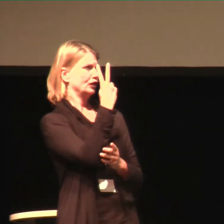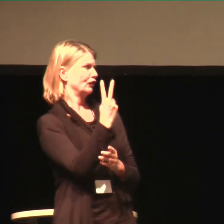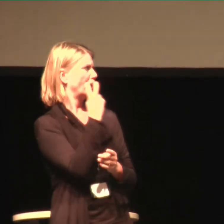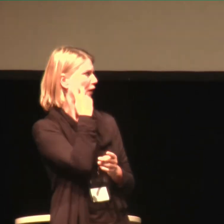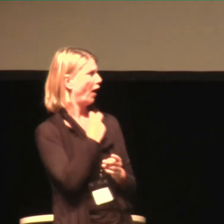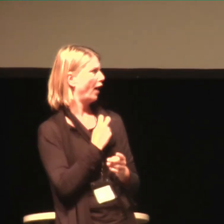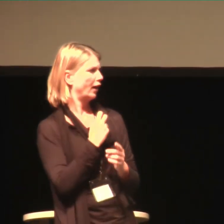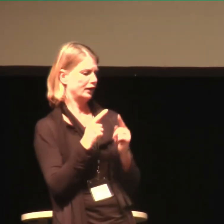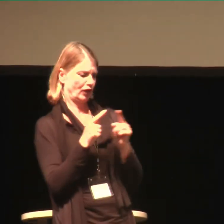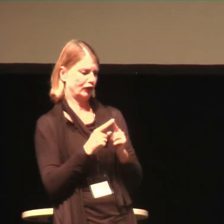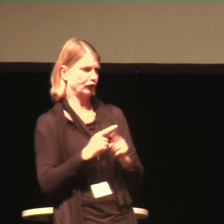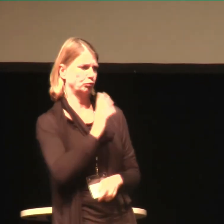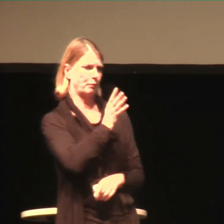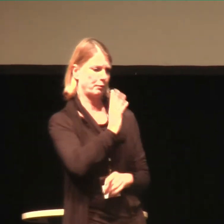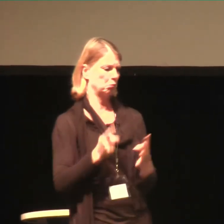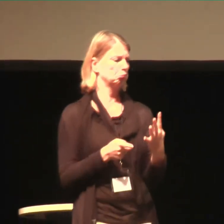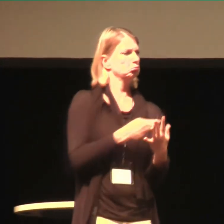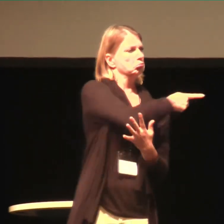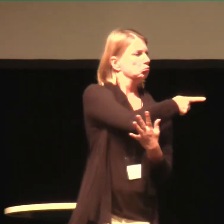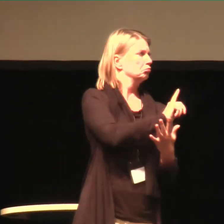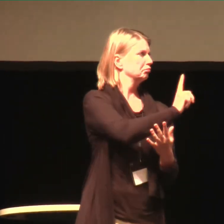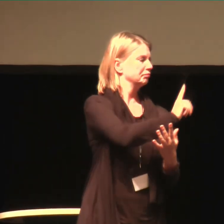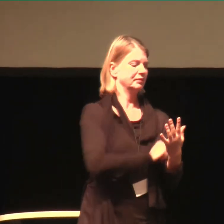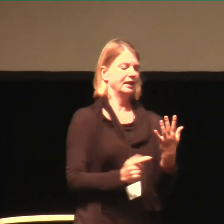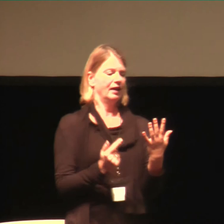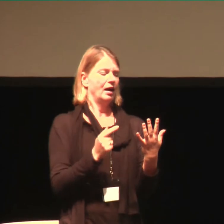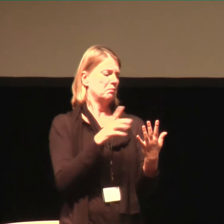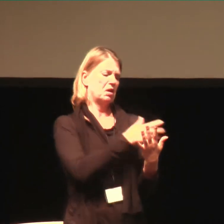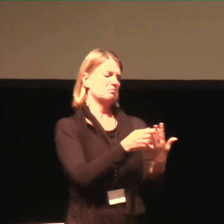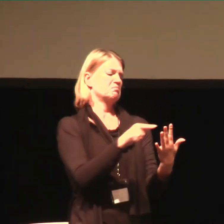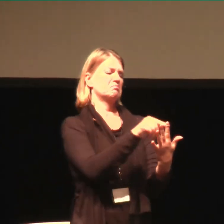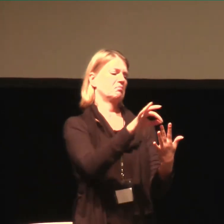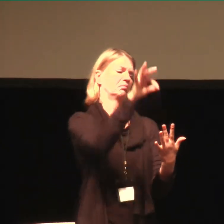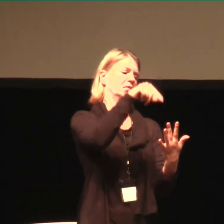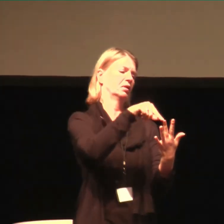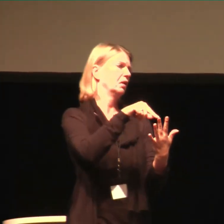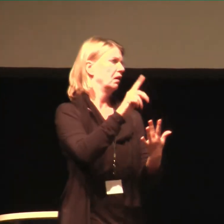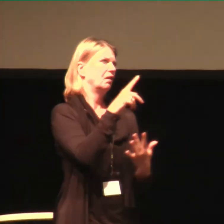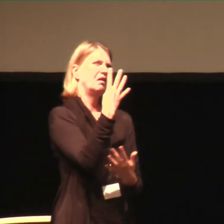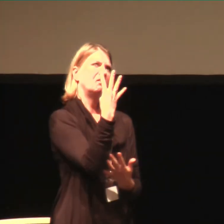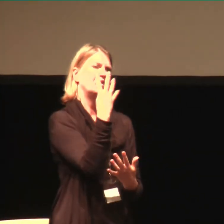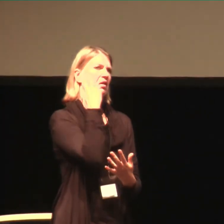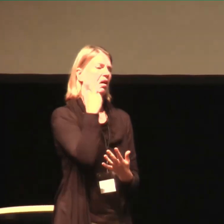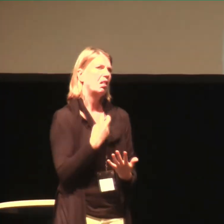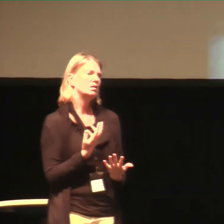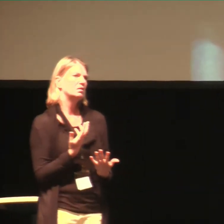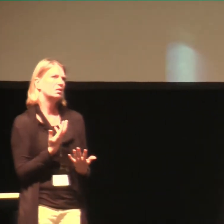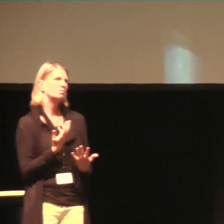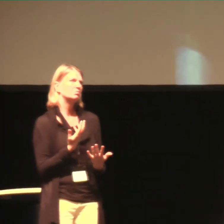anderen noch nie gesprochen haben. Und der eine aber hat erst noch mit vier Jahren, obwohl er keine Probleme haben wird, nur Mama und Papa